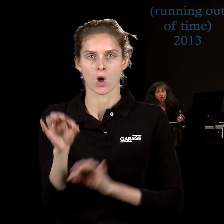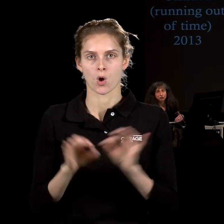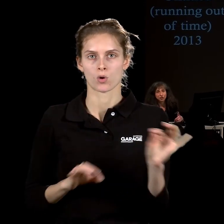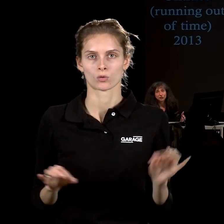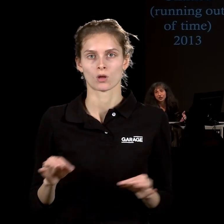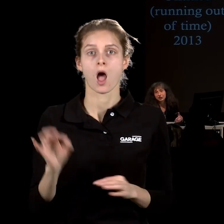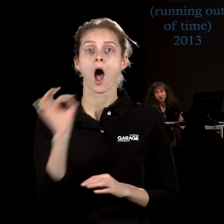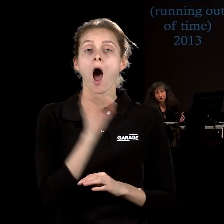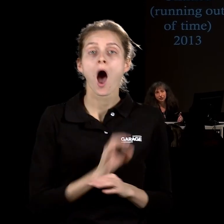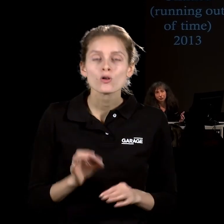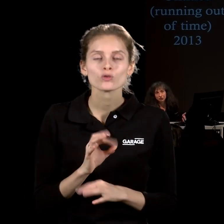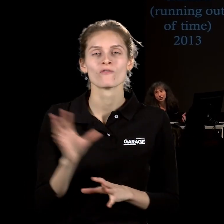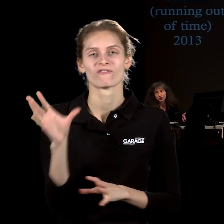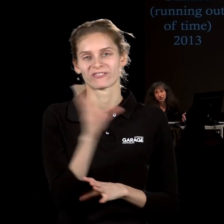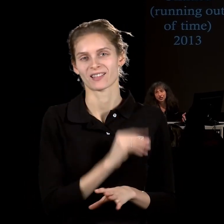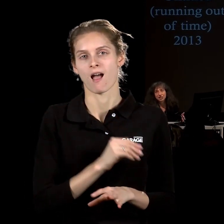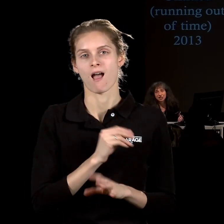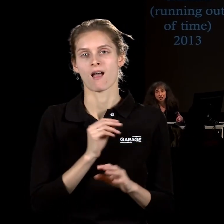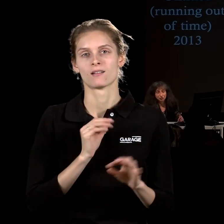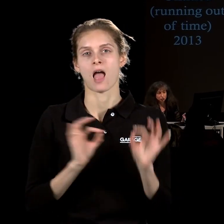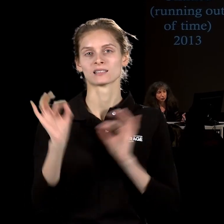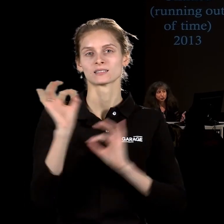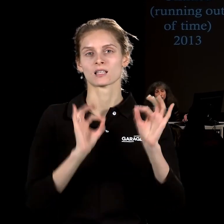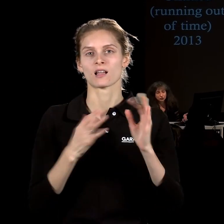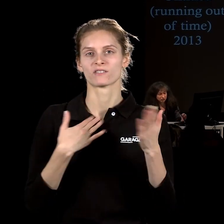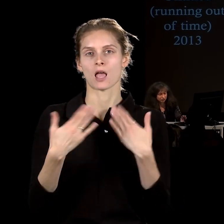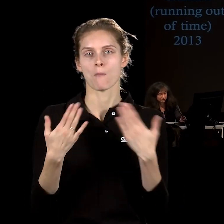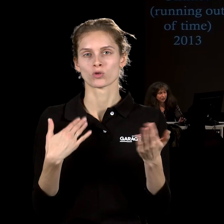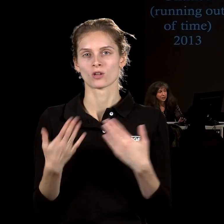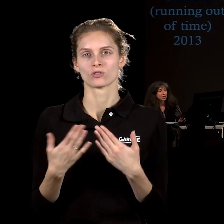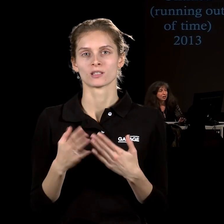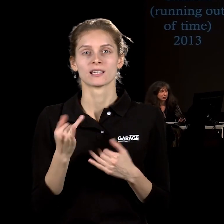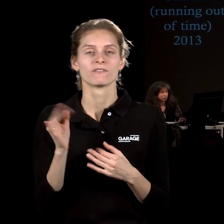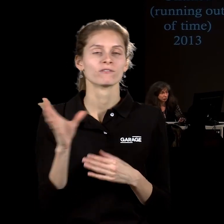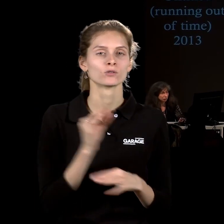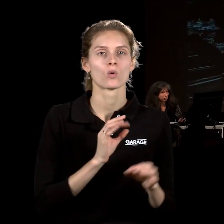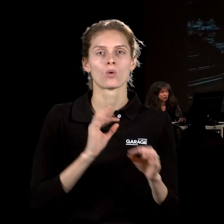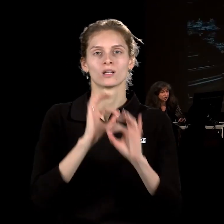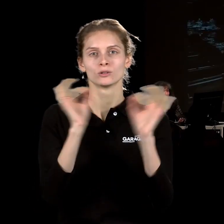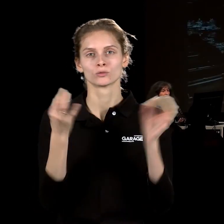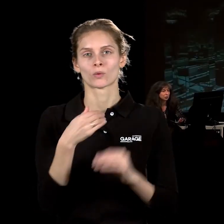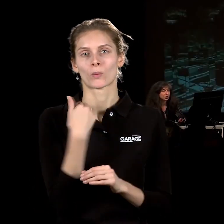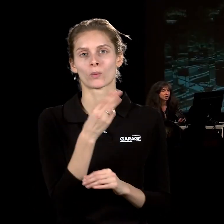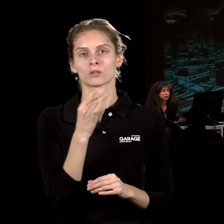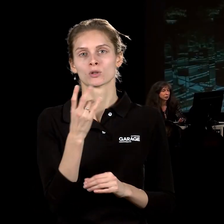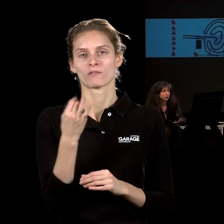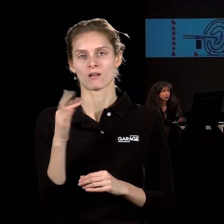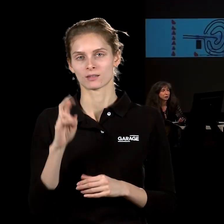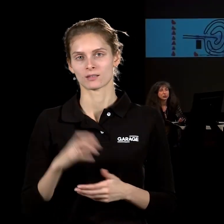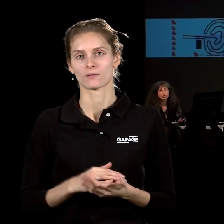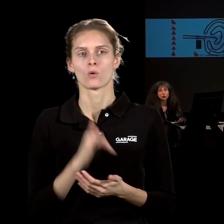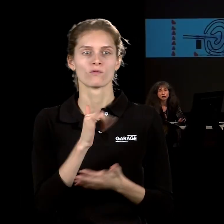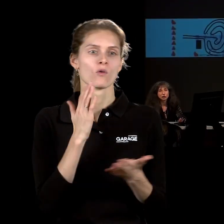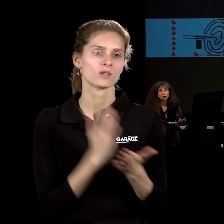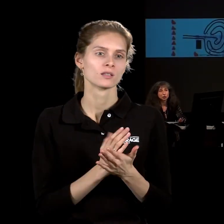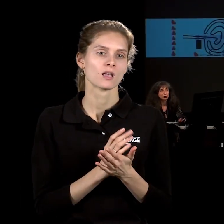о чем, собственно говоря, вся эстетика взаимоотношений и все искусство цирования. Хотя у него есть и вполне